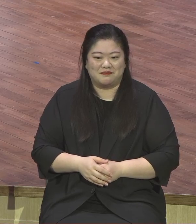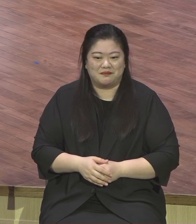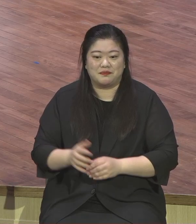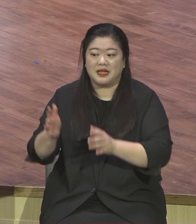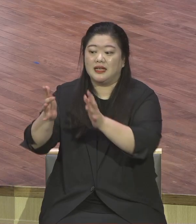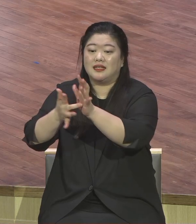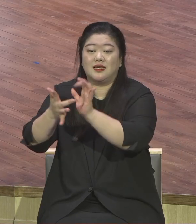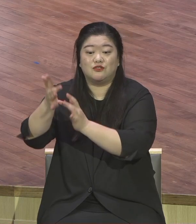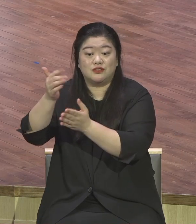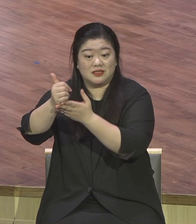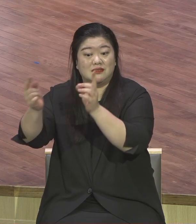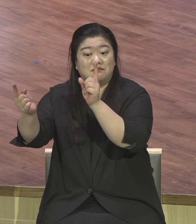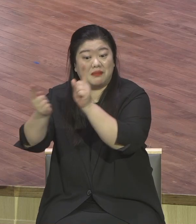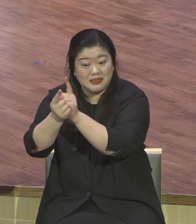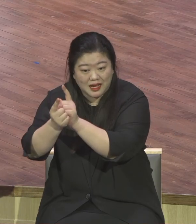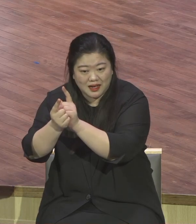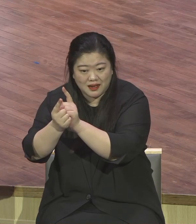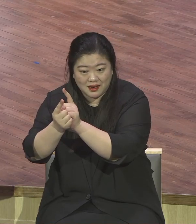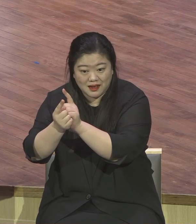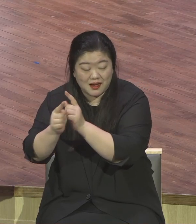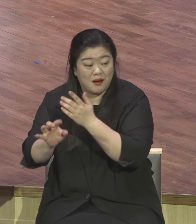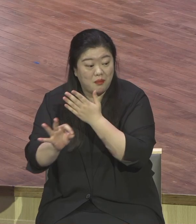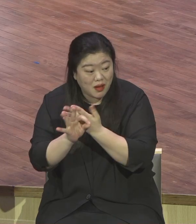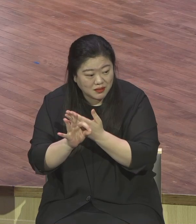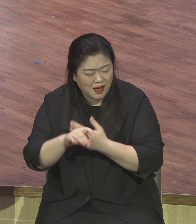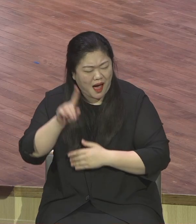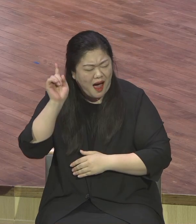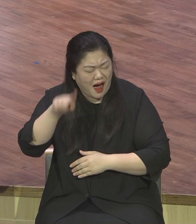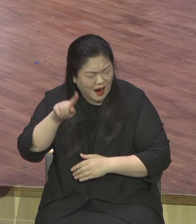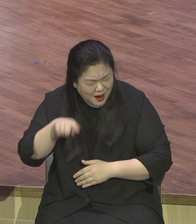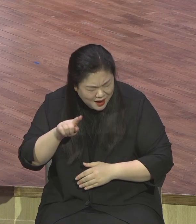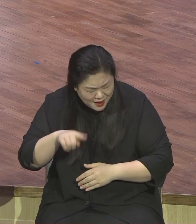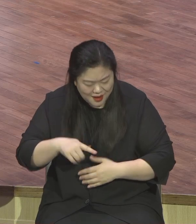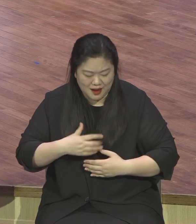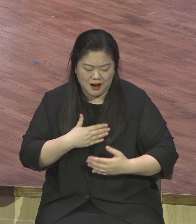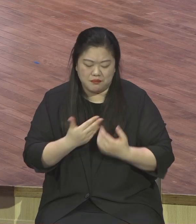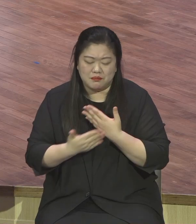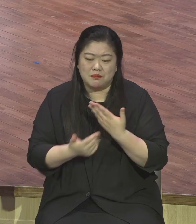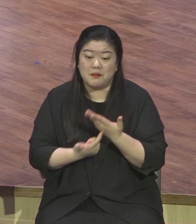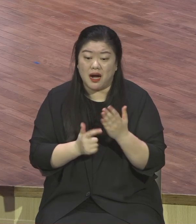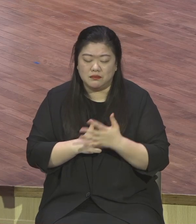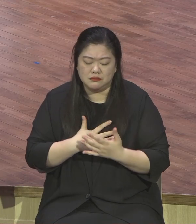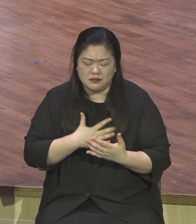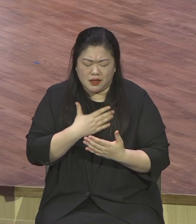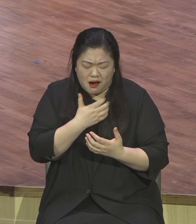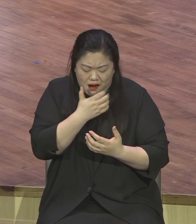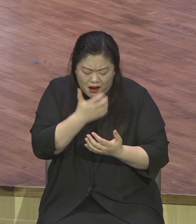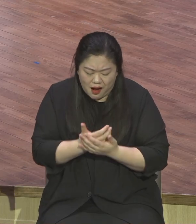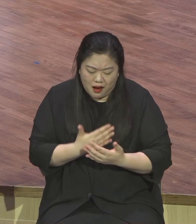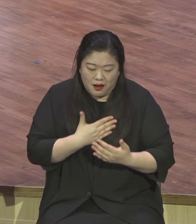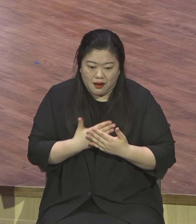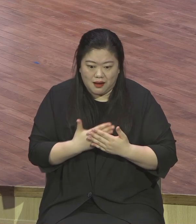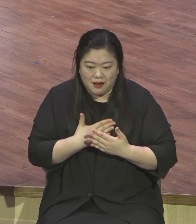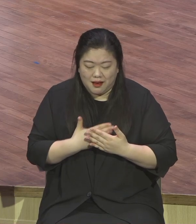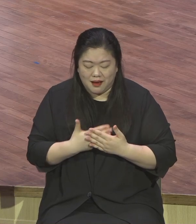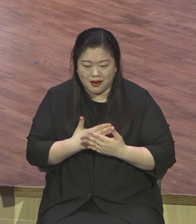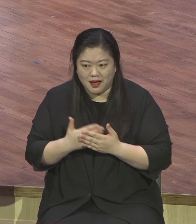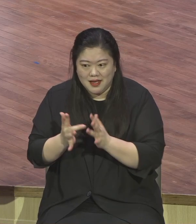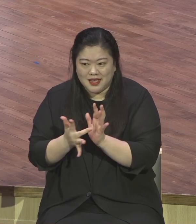매 순간순간 벅차오르는 간벽 속에 주체할 수 없는 첫 사랑의 이